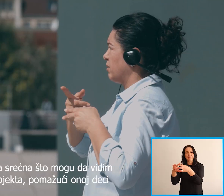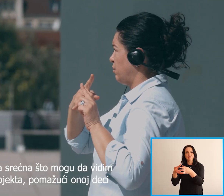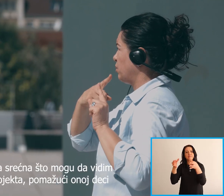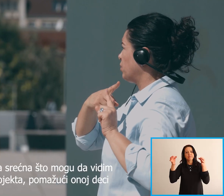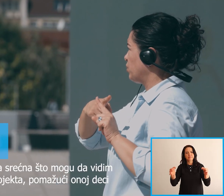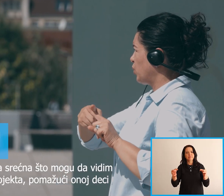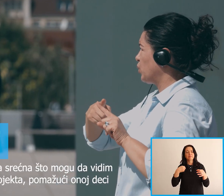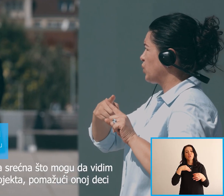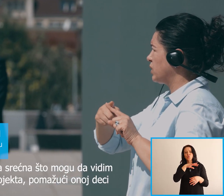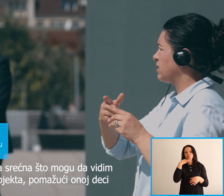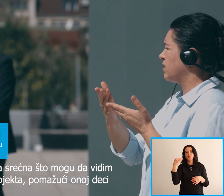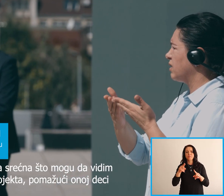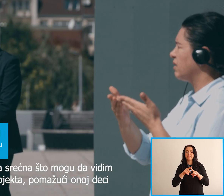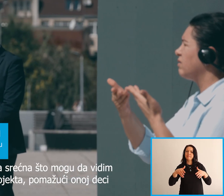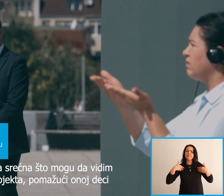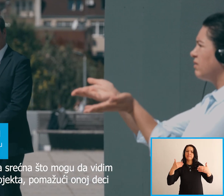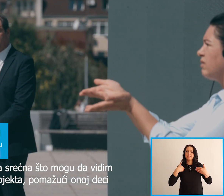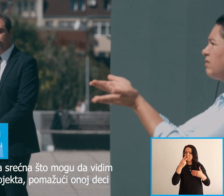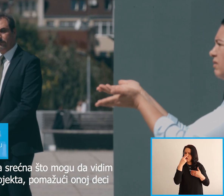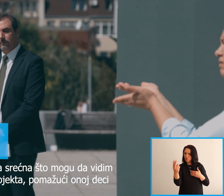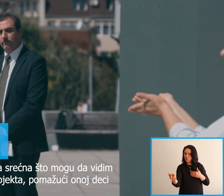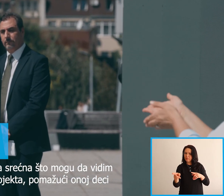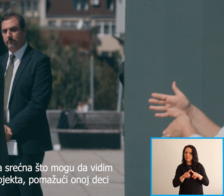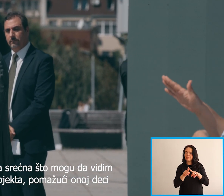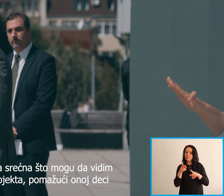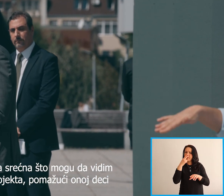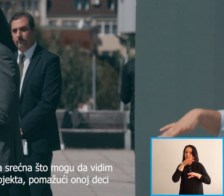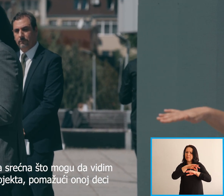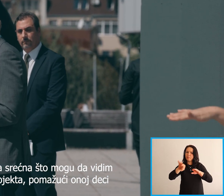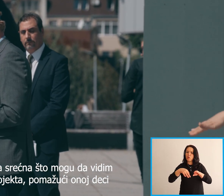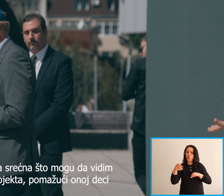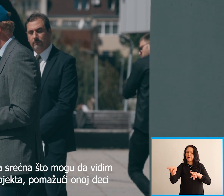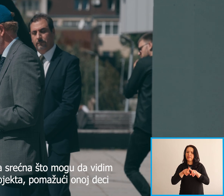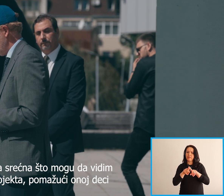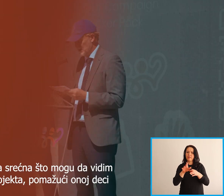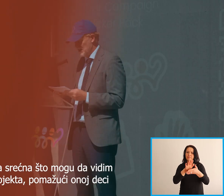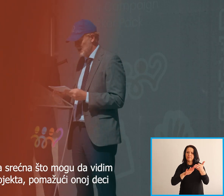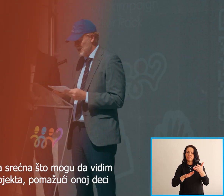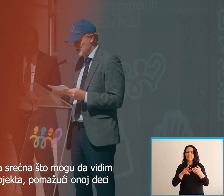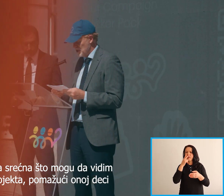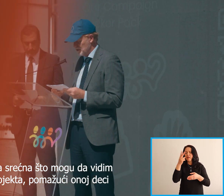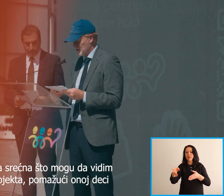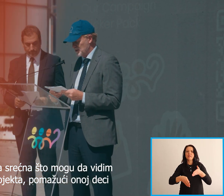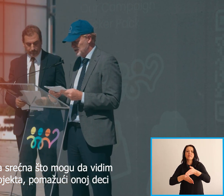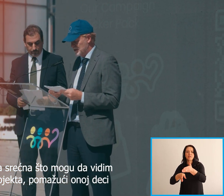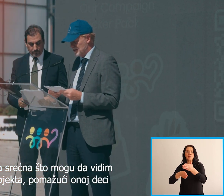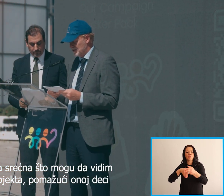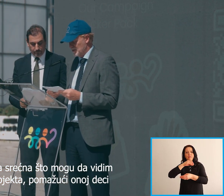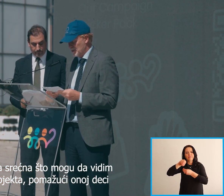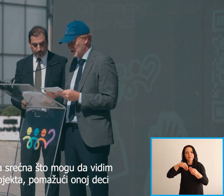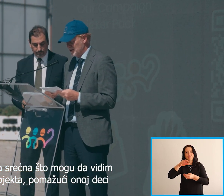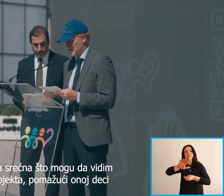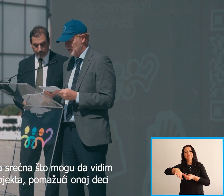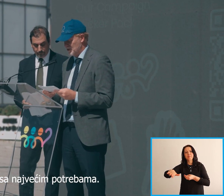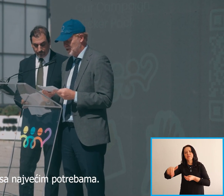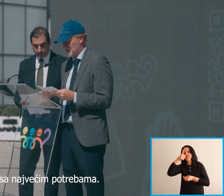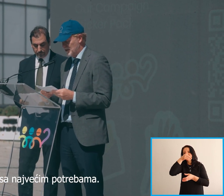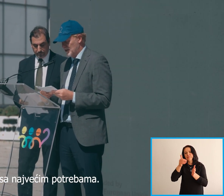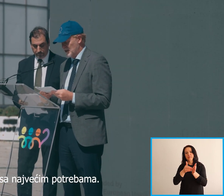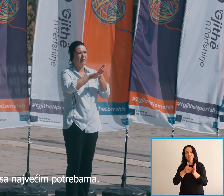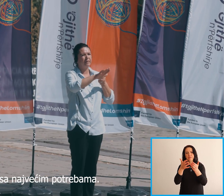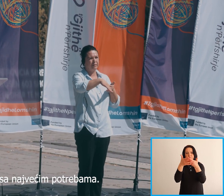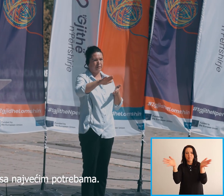I'm very pleased indeed to be able to see the tangible impact of the project Helping those children